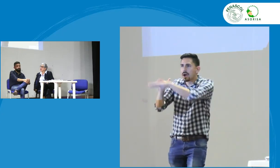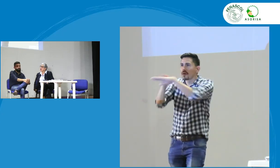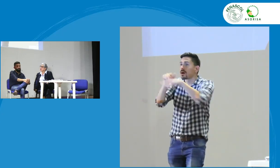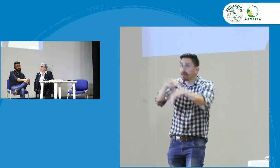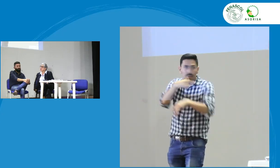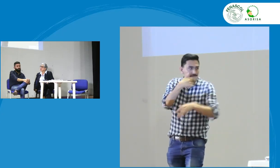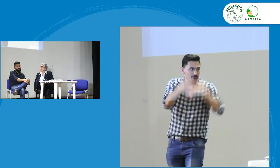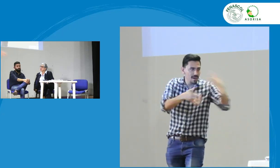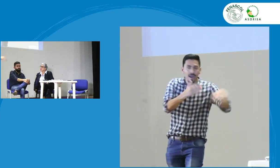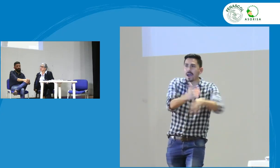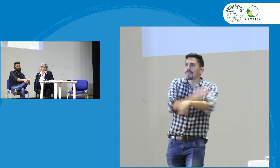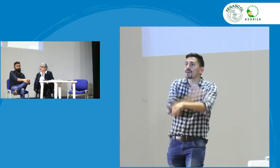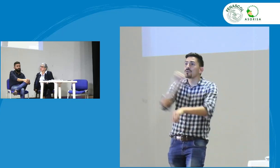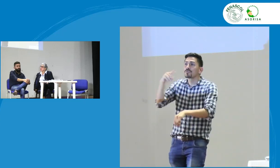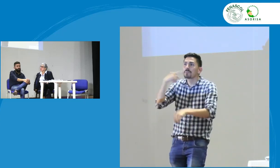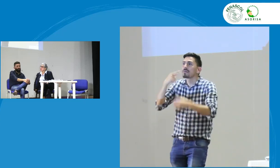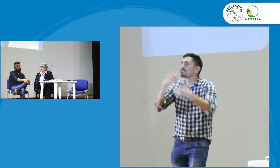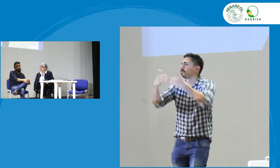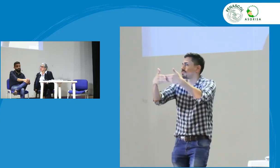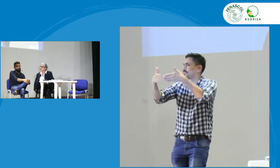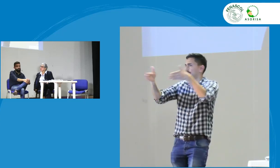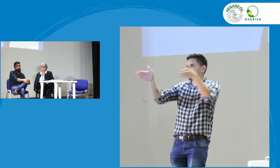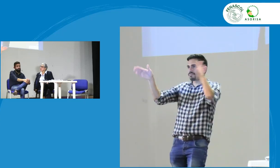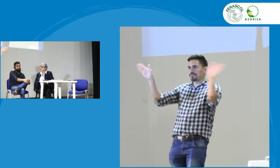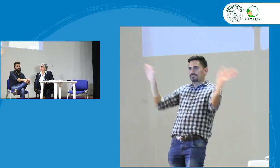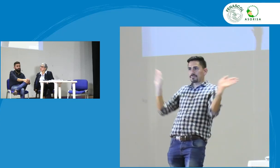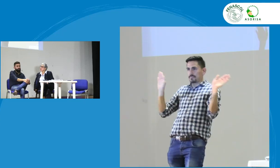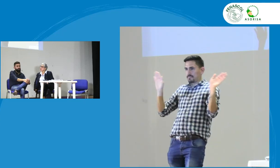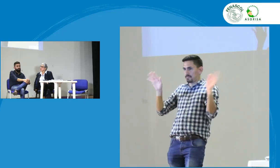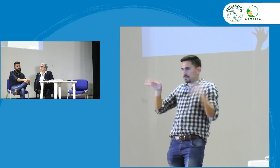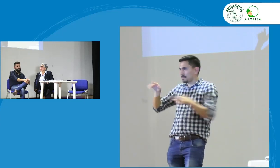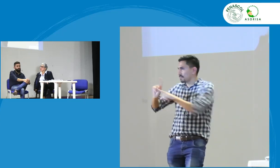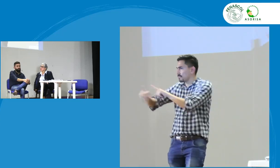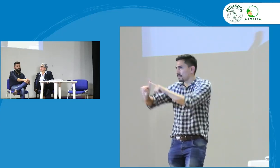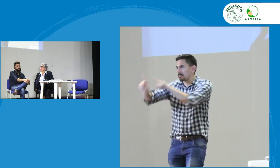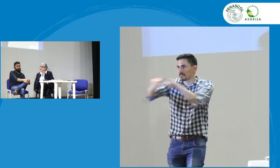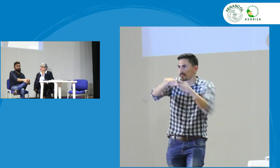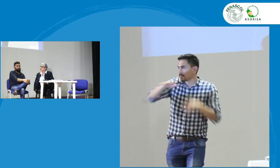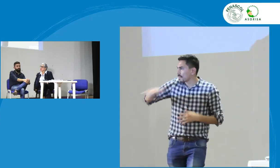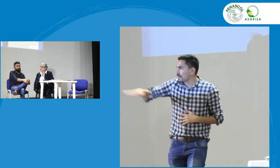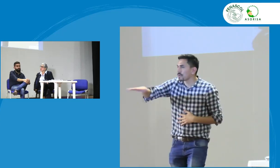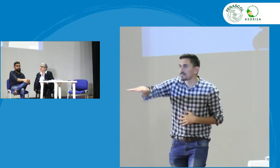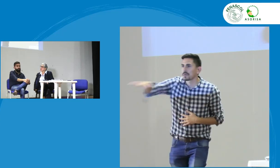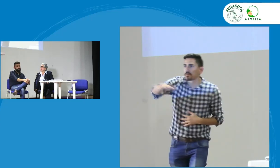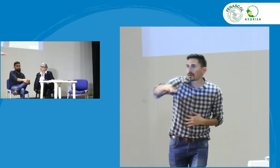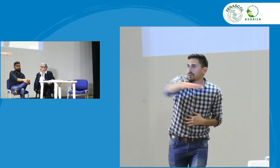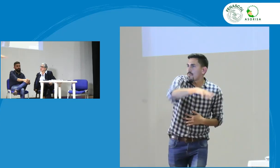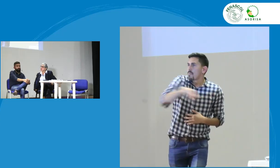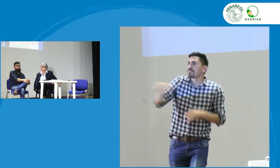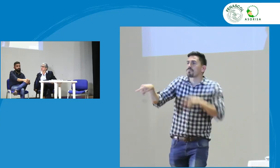de los maestros sordos en la planeación lingüística esto es abierto son diferentes